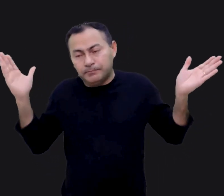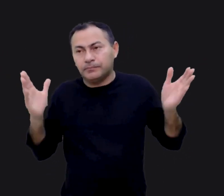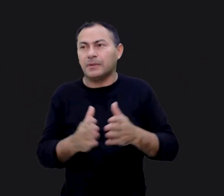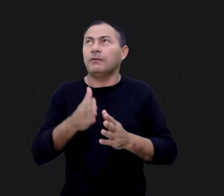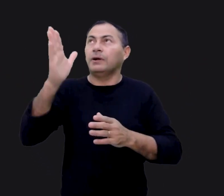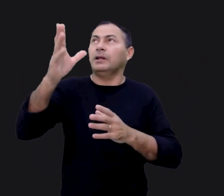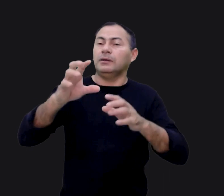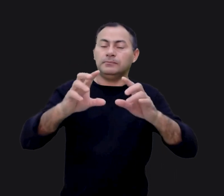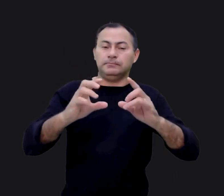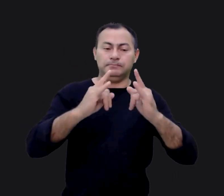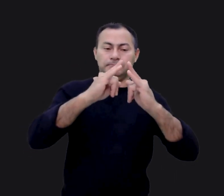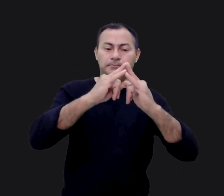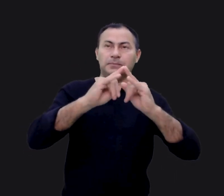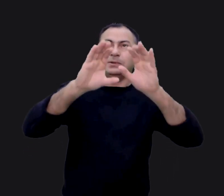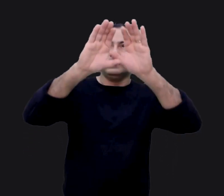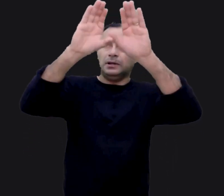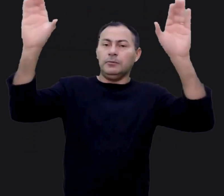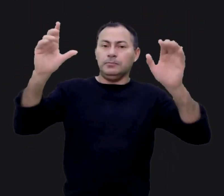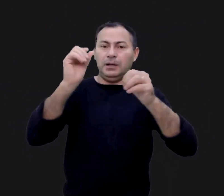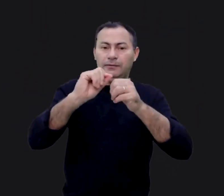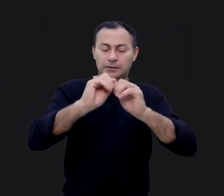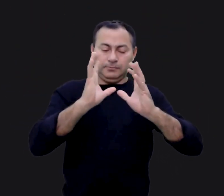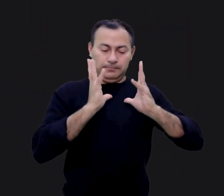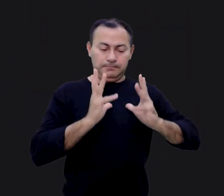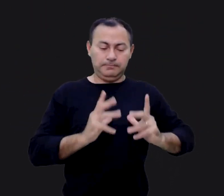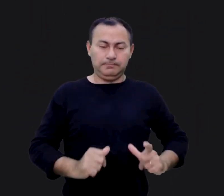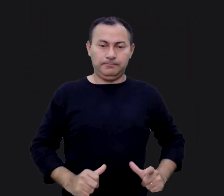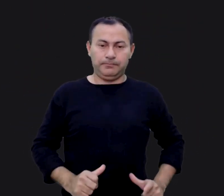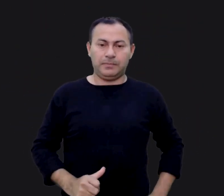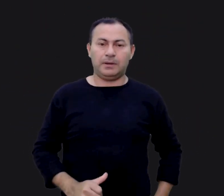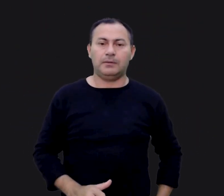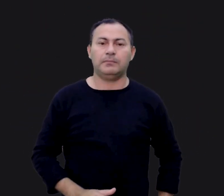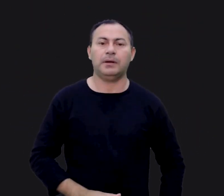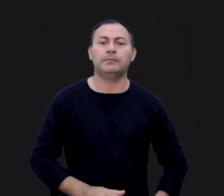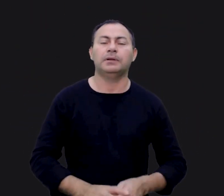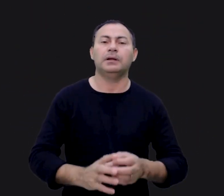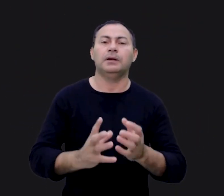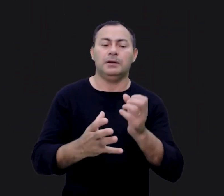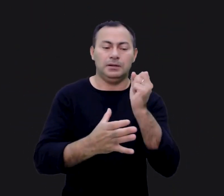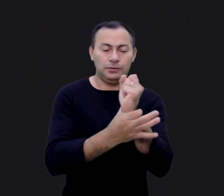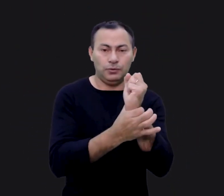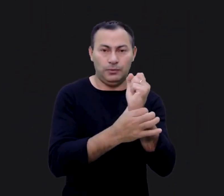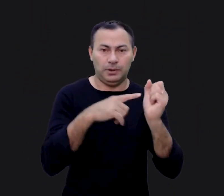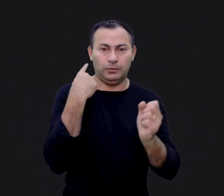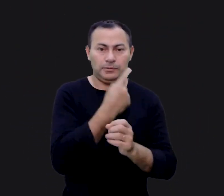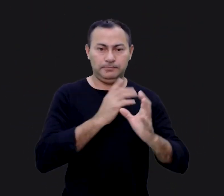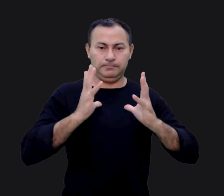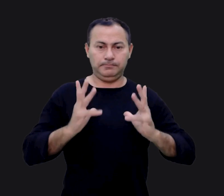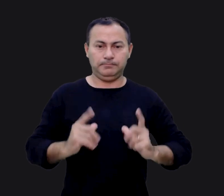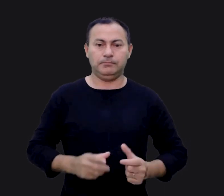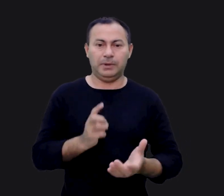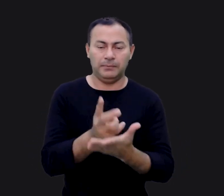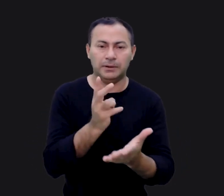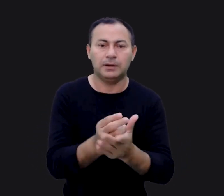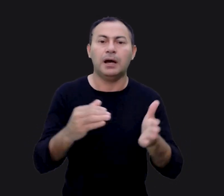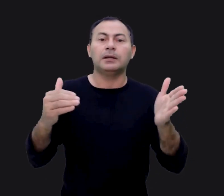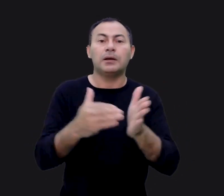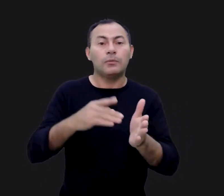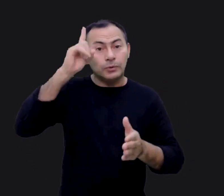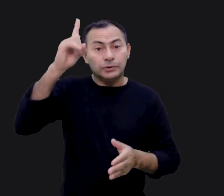tabernáculo celestial, ele fez uma limpeza, uma lavagem permanente. Ele assegurou para nós uma limpeza permanente, até que